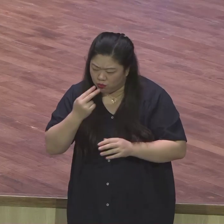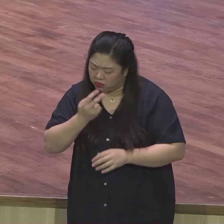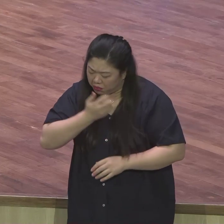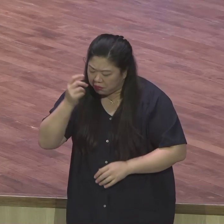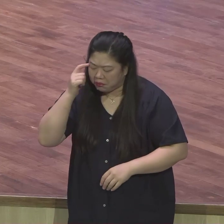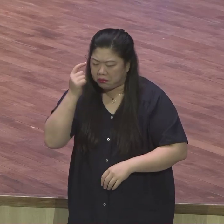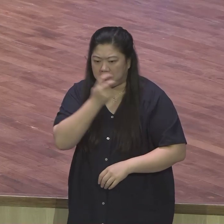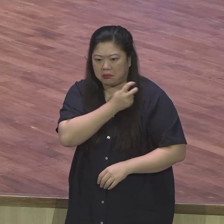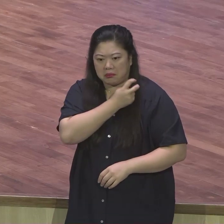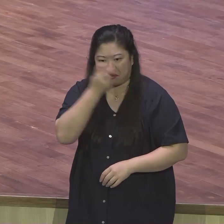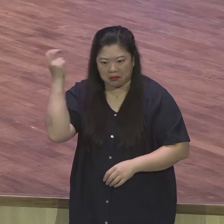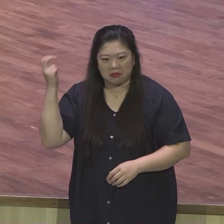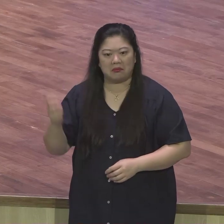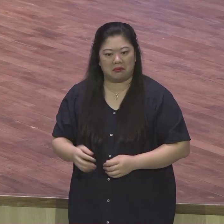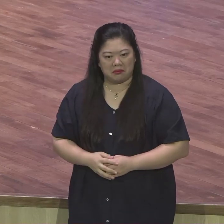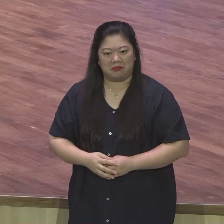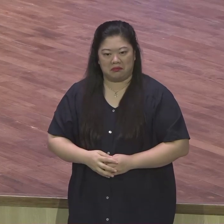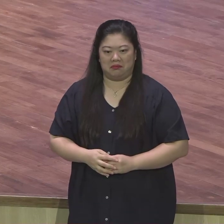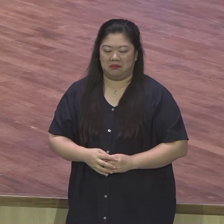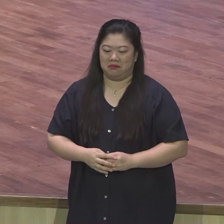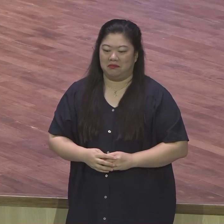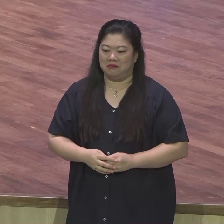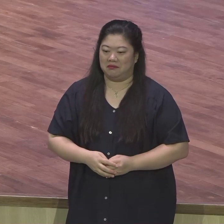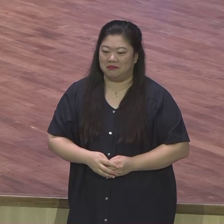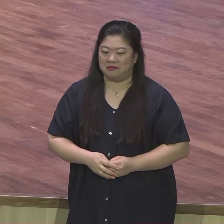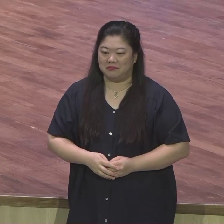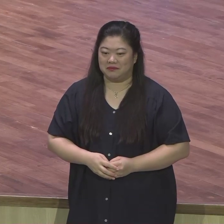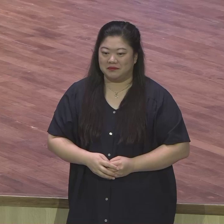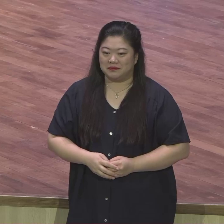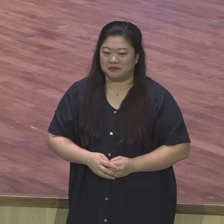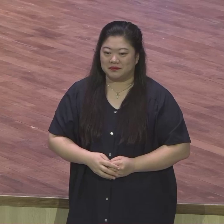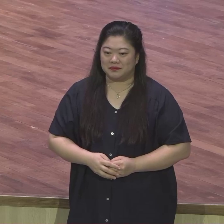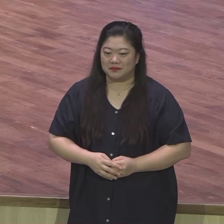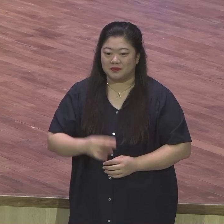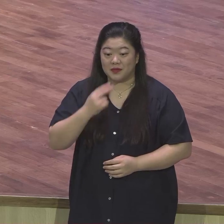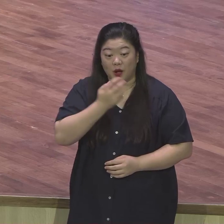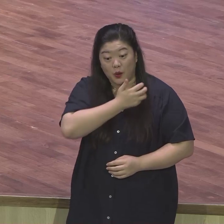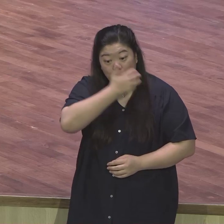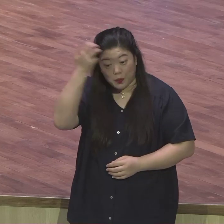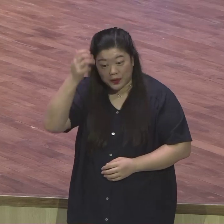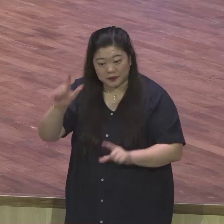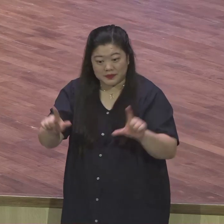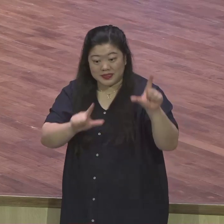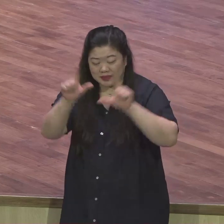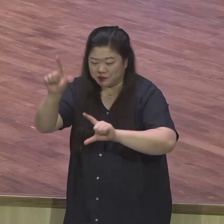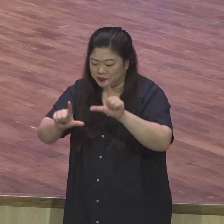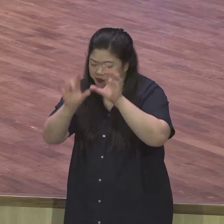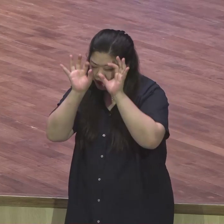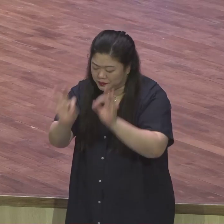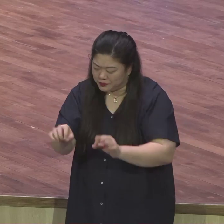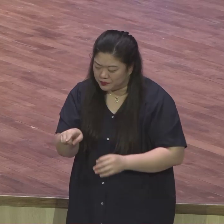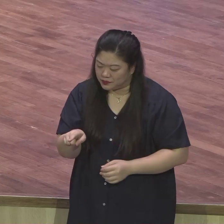이런 요셉의 삶 속에 확실하게 각인, 뿌리,